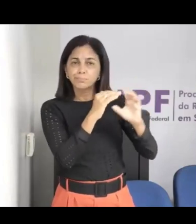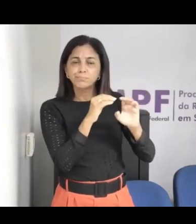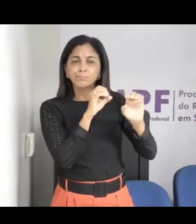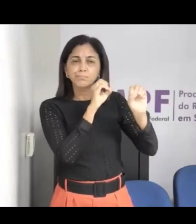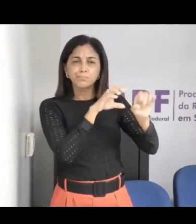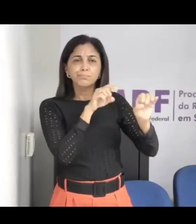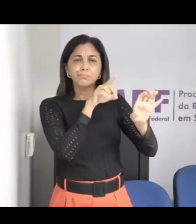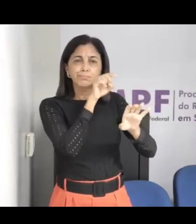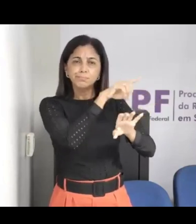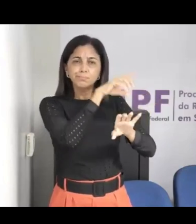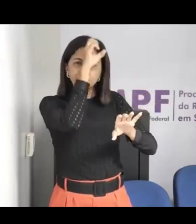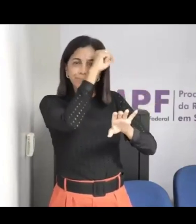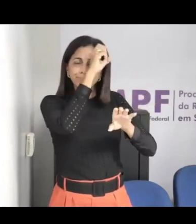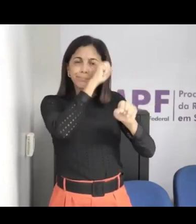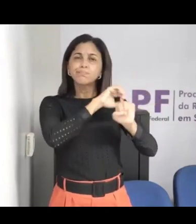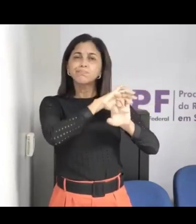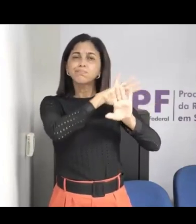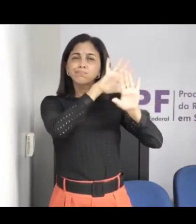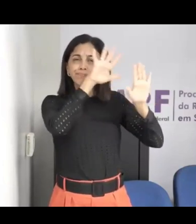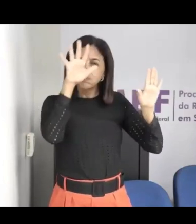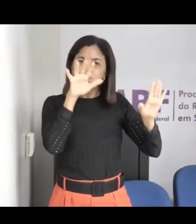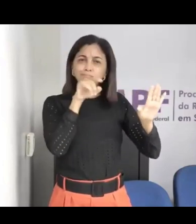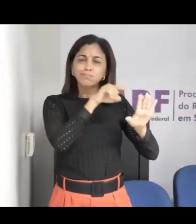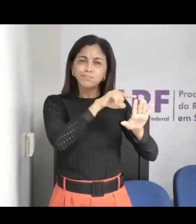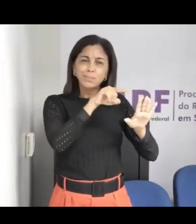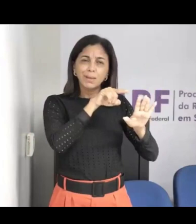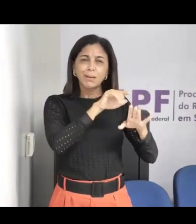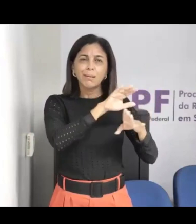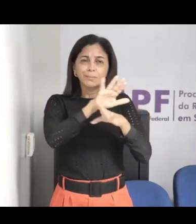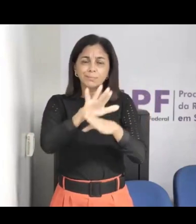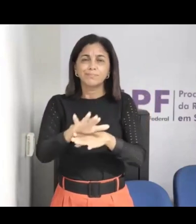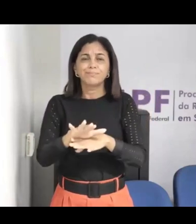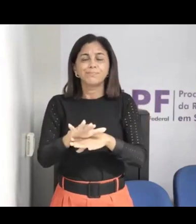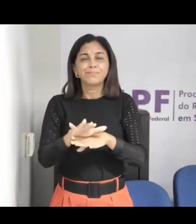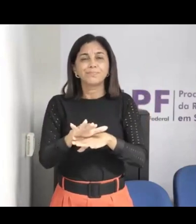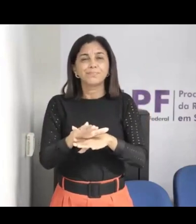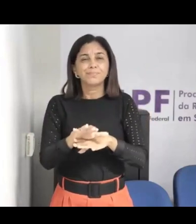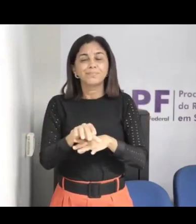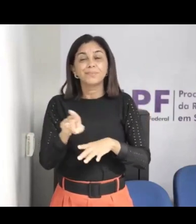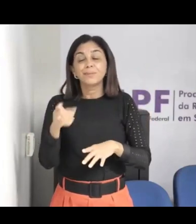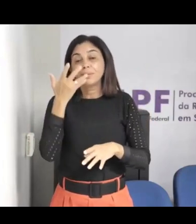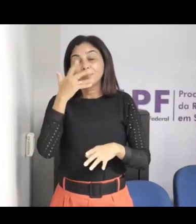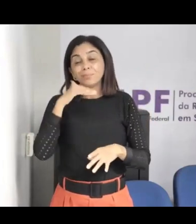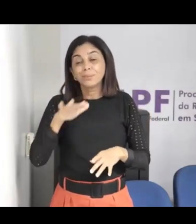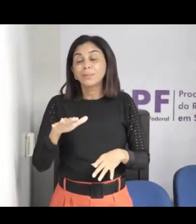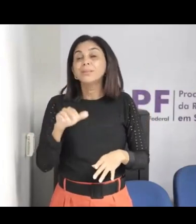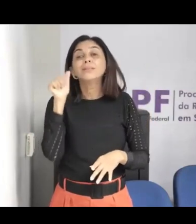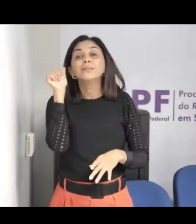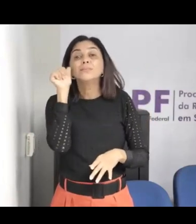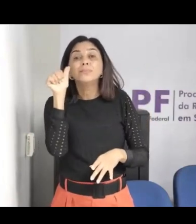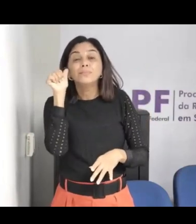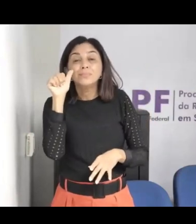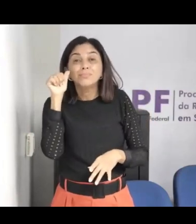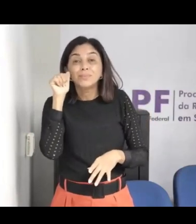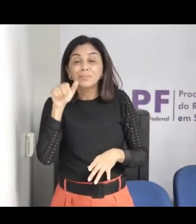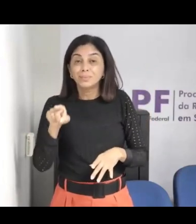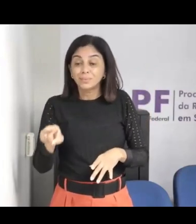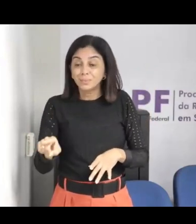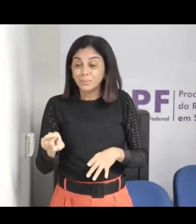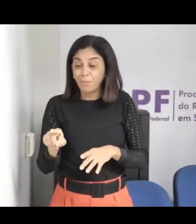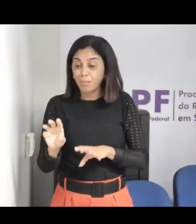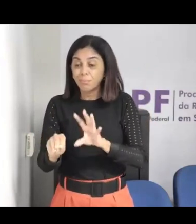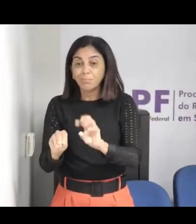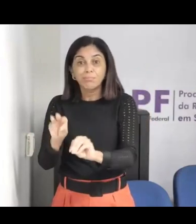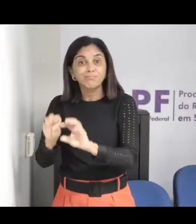menina, a gente sabe que as meninas, pelo menos na violência online, elas são a maior parte das vítimas, chega a ser 80% das vítimas da violência sexual